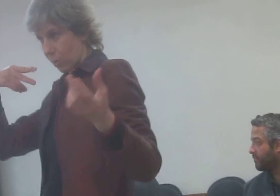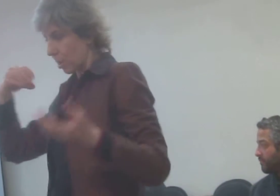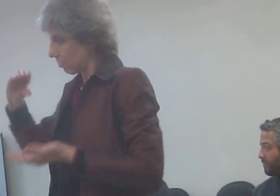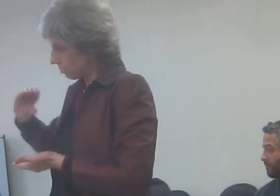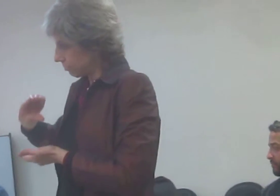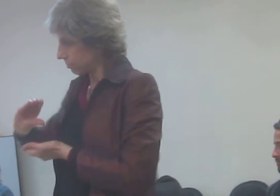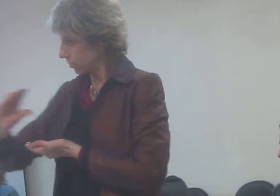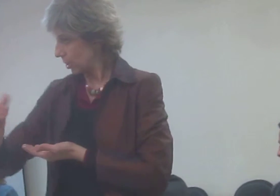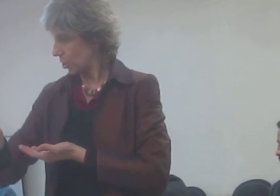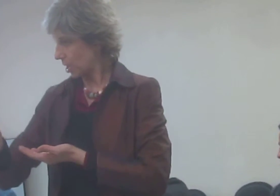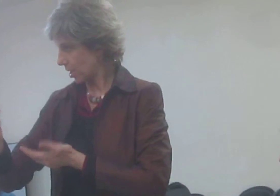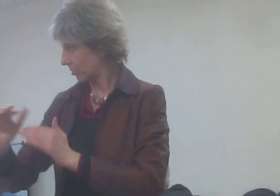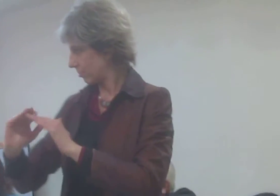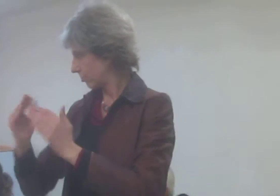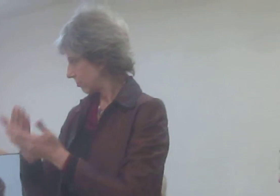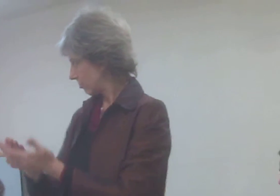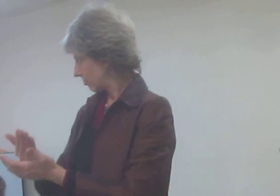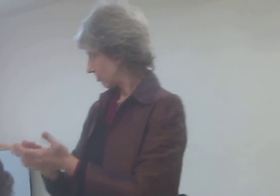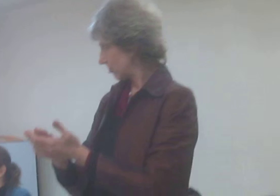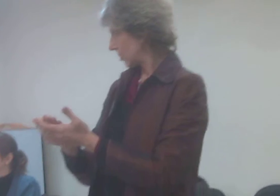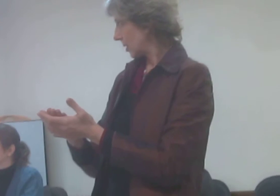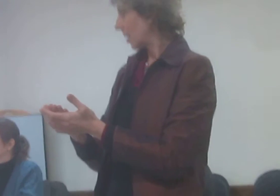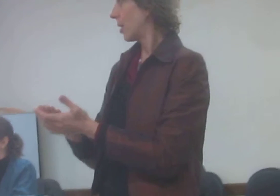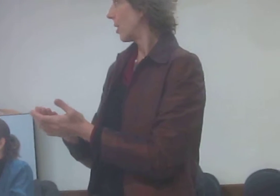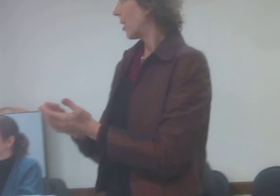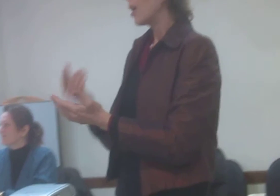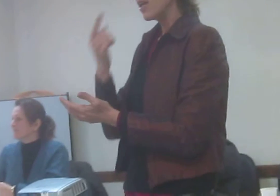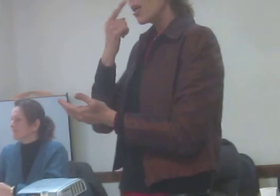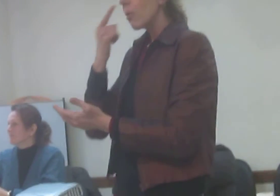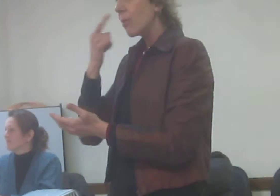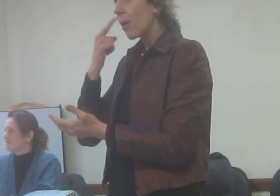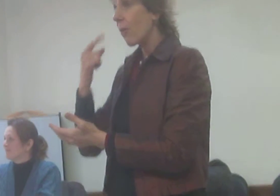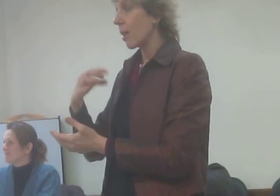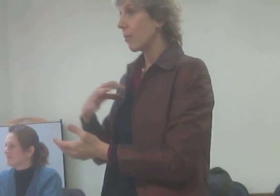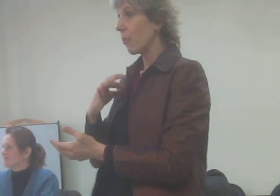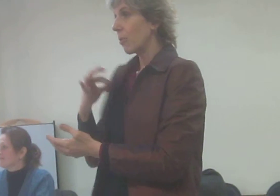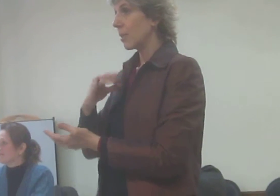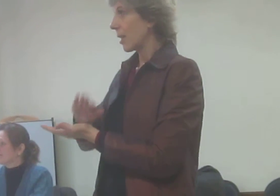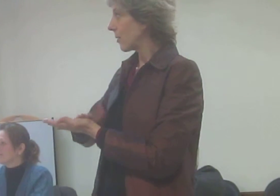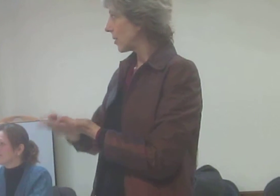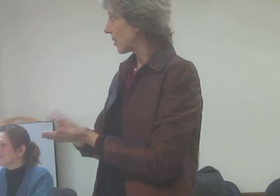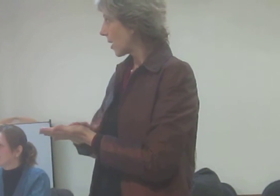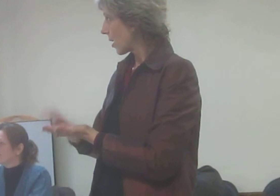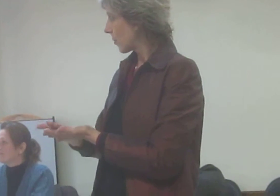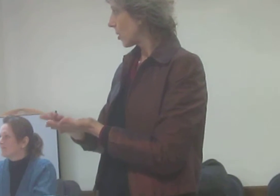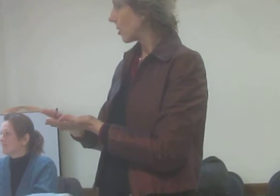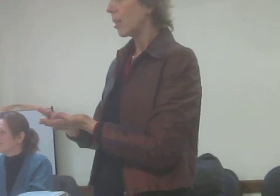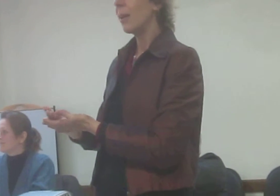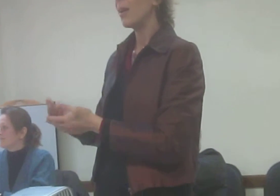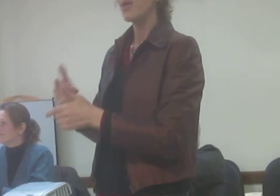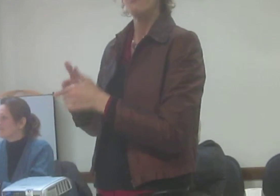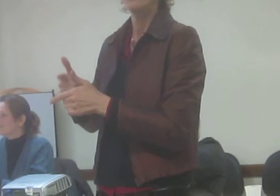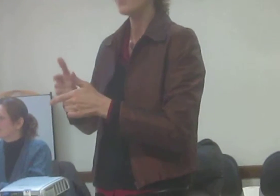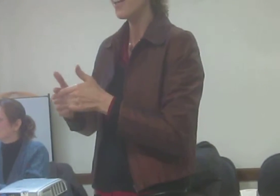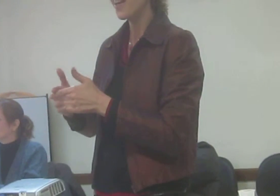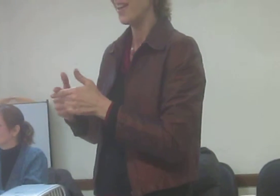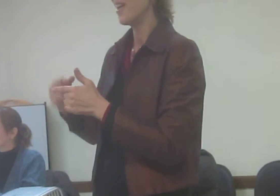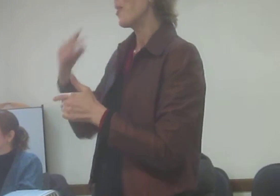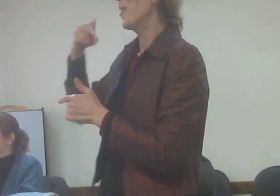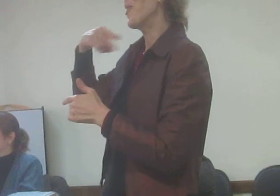E eu vi aqui agora as intérpretes sendo voluntárias. Por que não candidaram esse dinheiro, então? Para ajudar as intérpretes, para